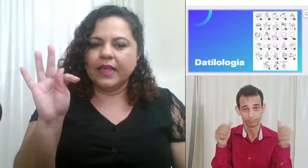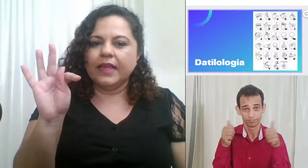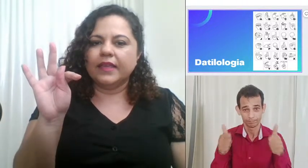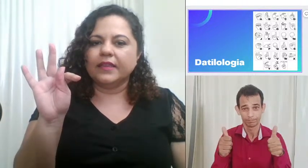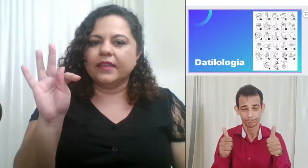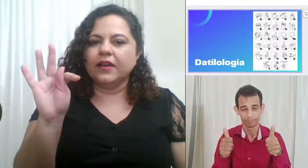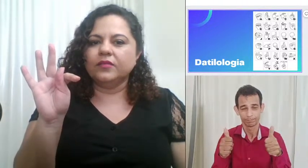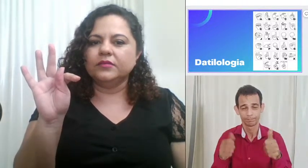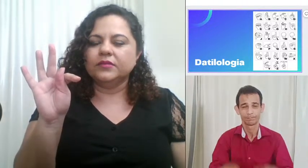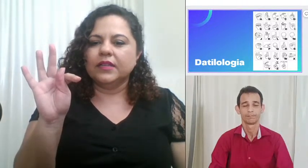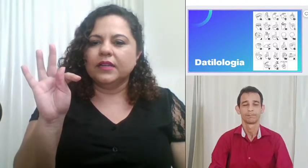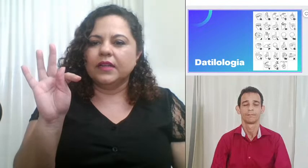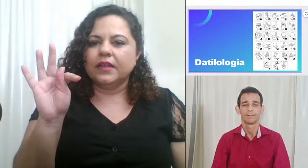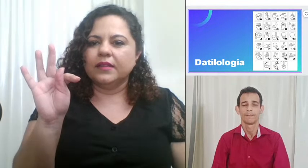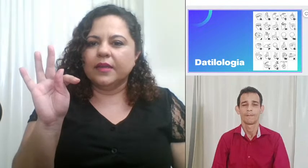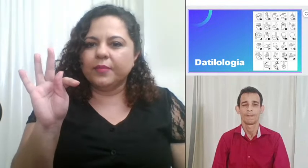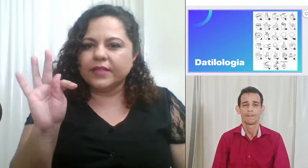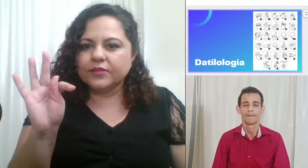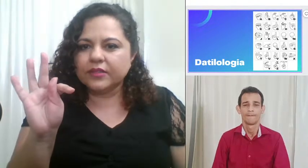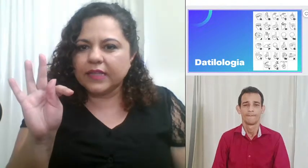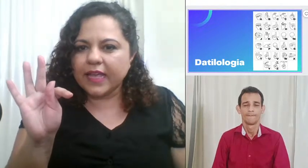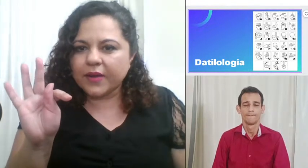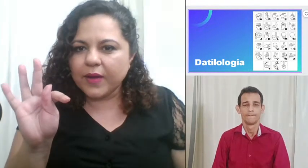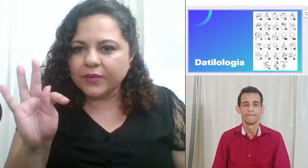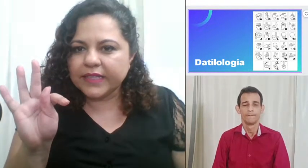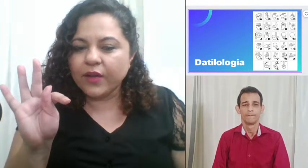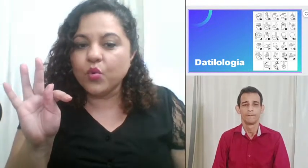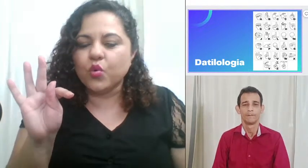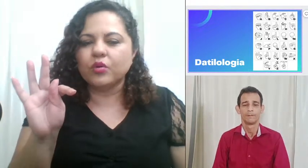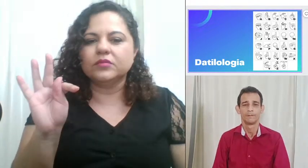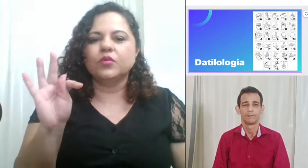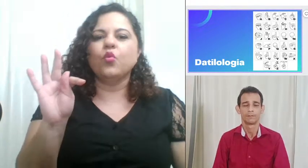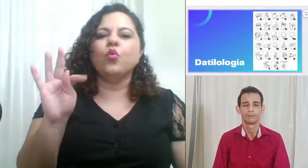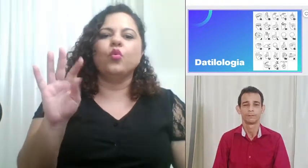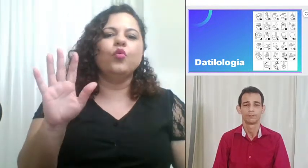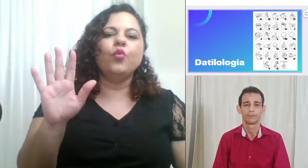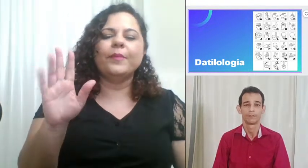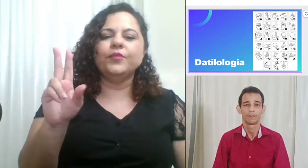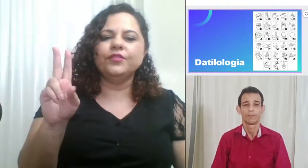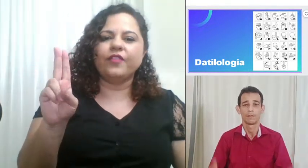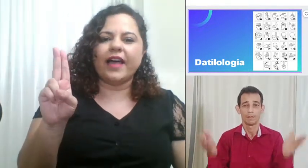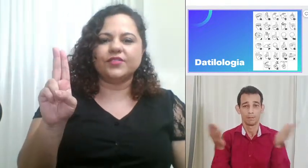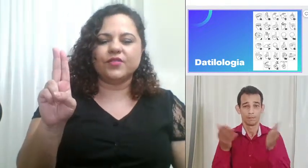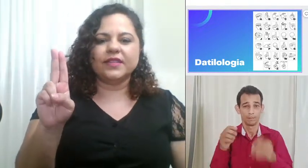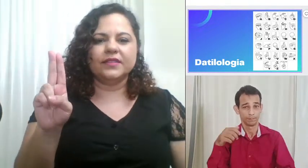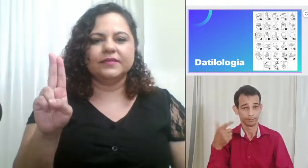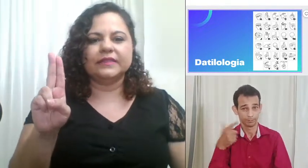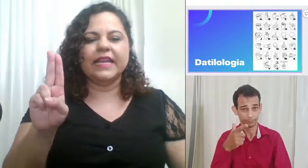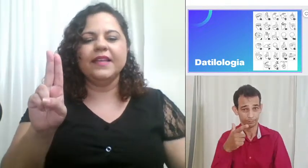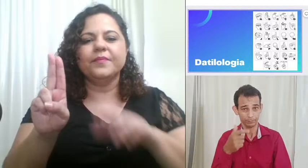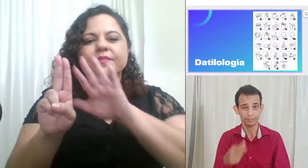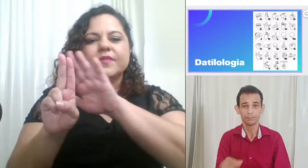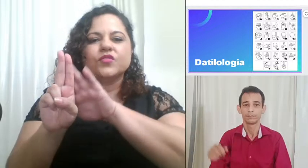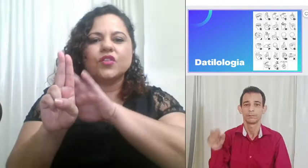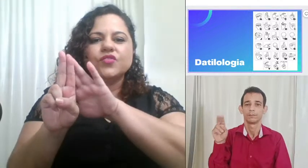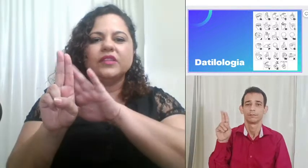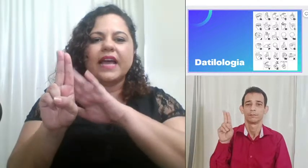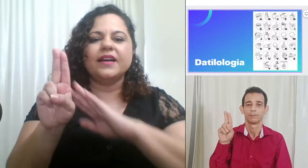então depois do T qual T U U U é muito fácil né só juntar